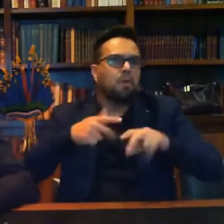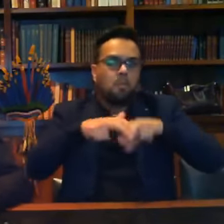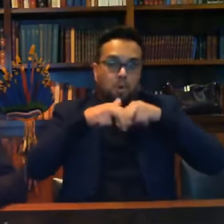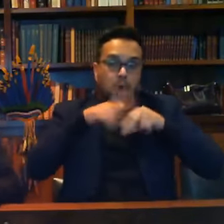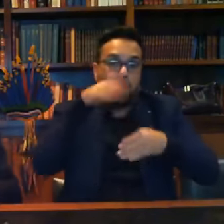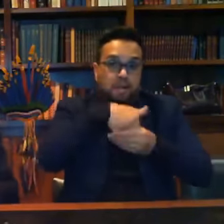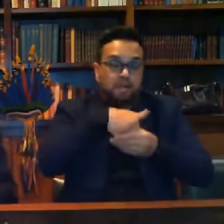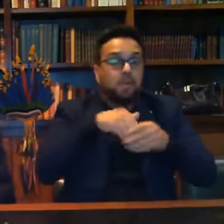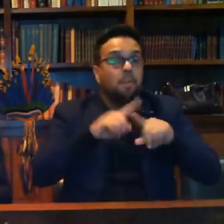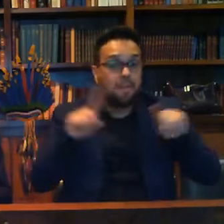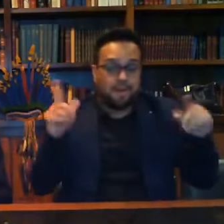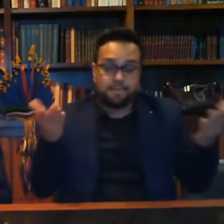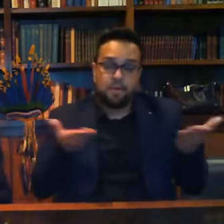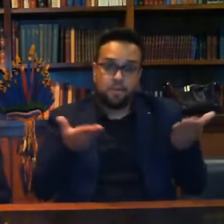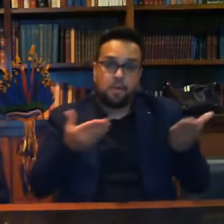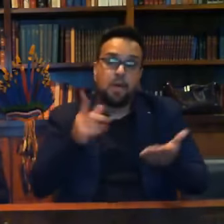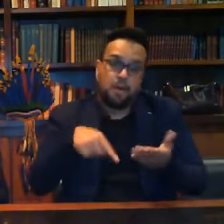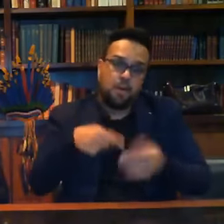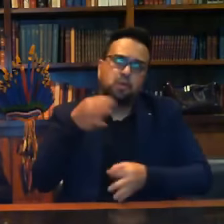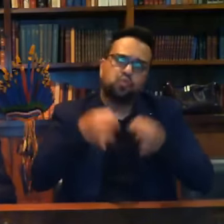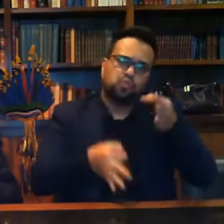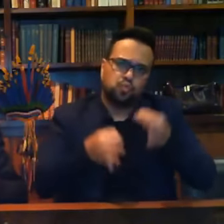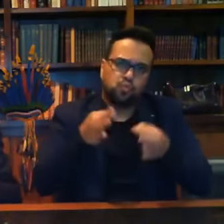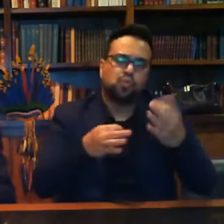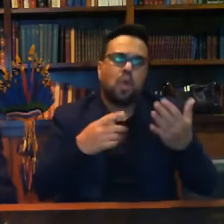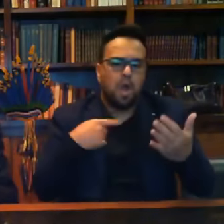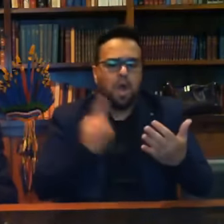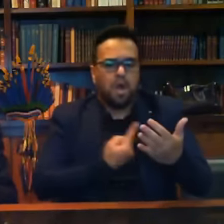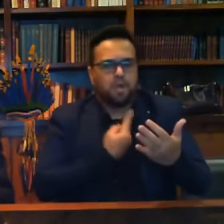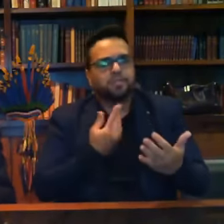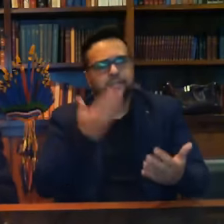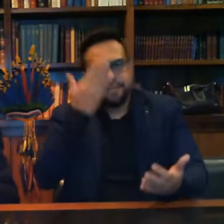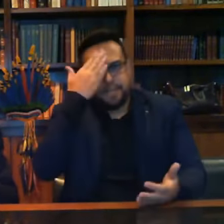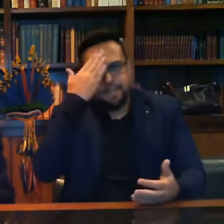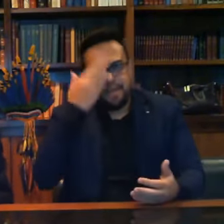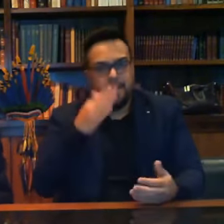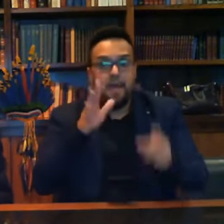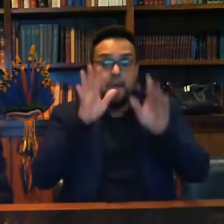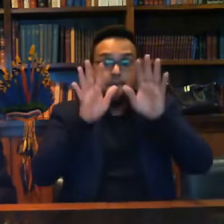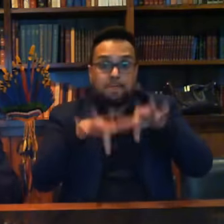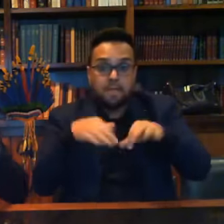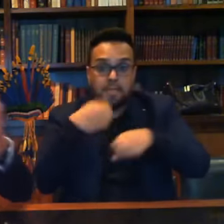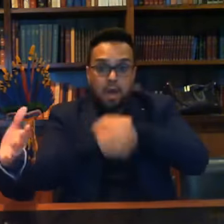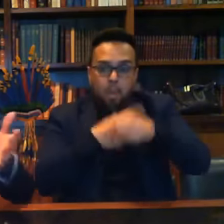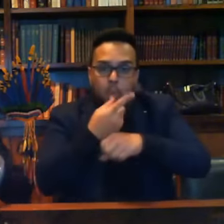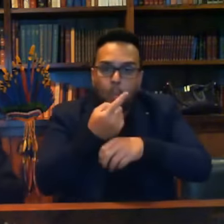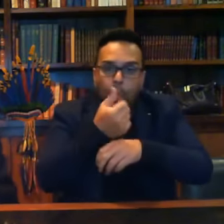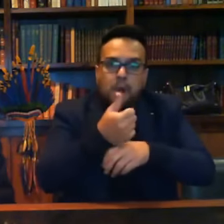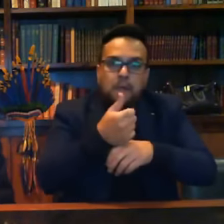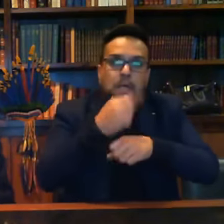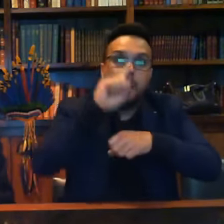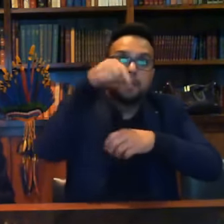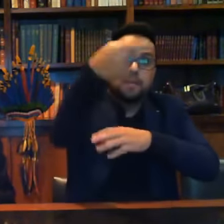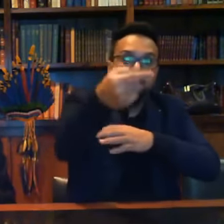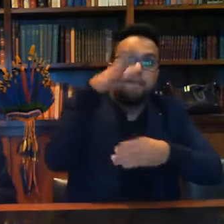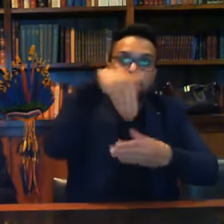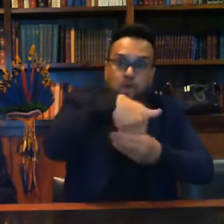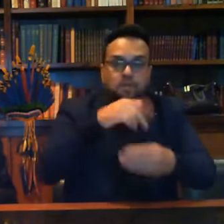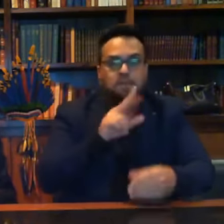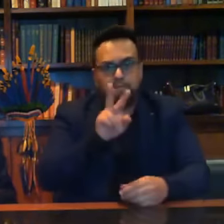Agora, é justo a gente viver um ano, um final de ano pré-eleitoral, um ano eleitoral do ano que vem,